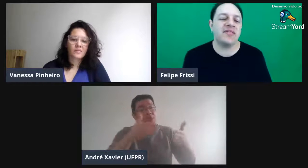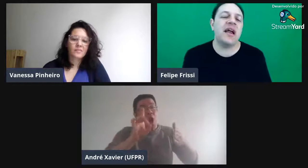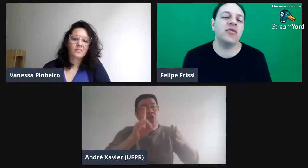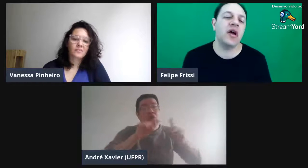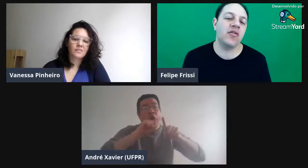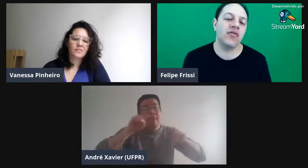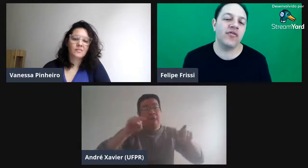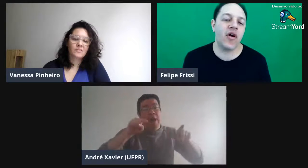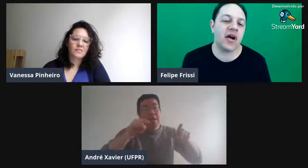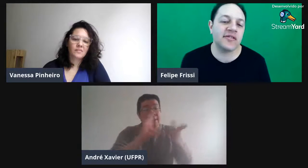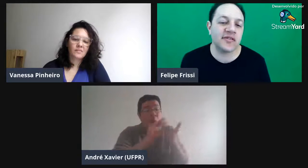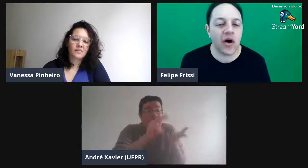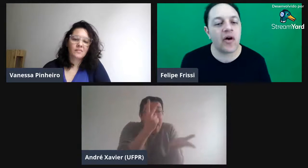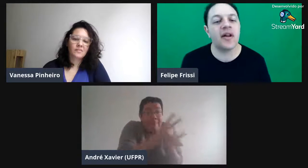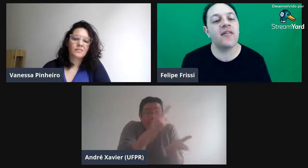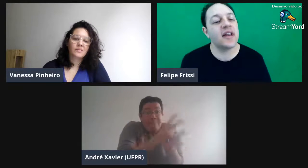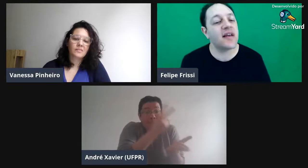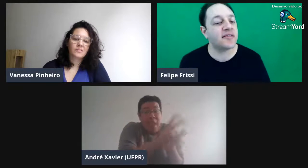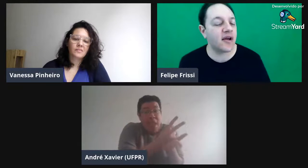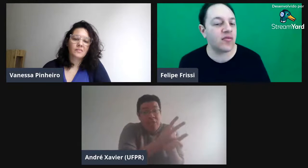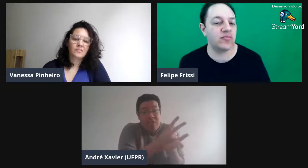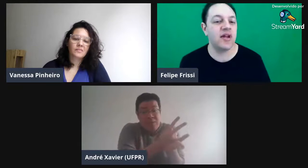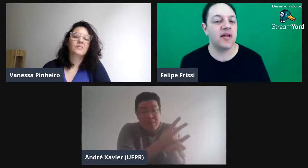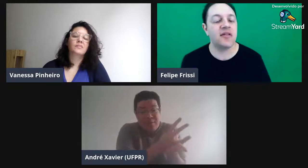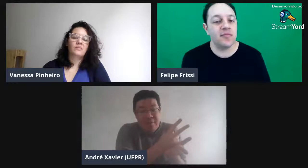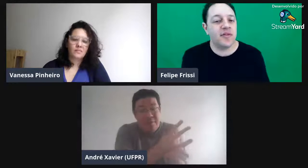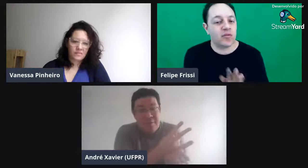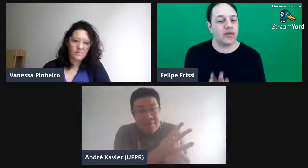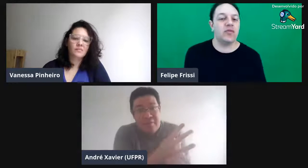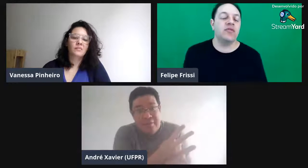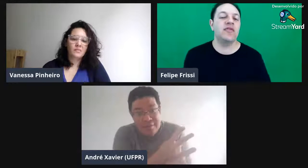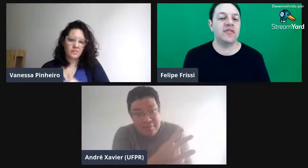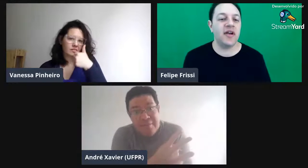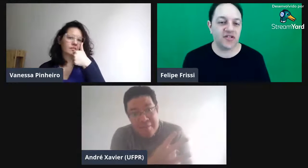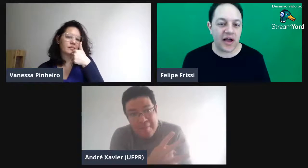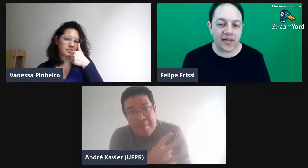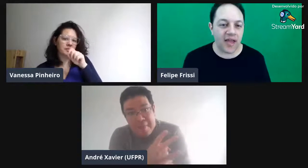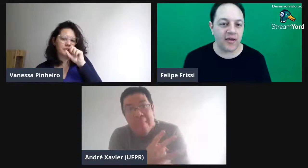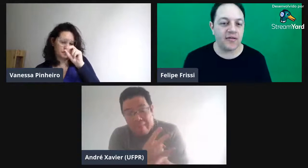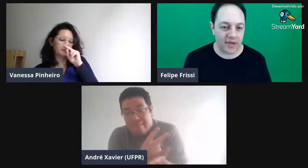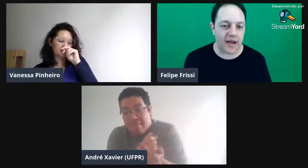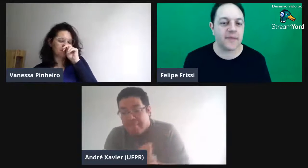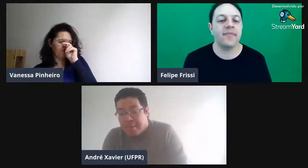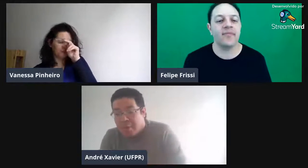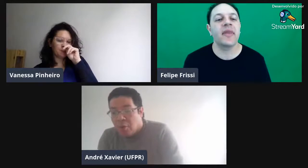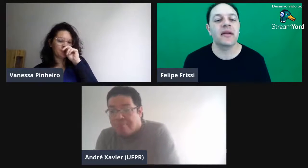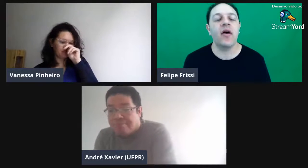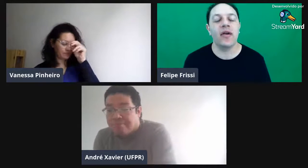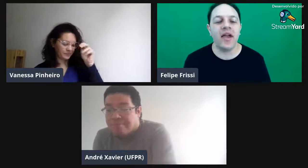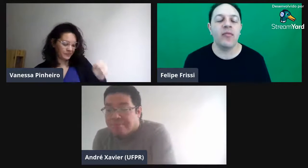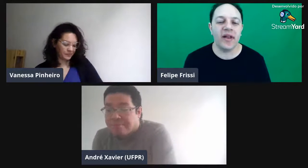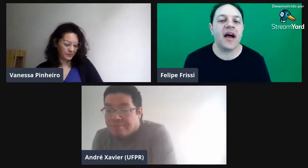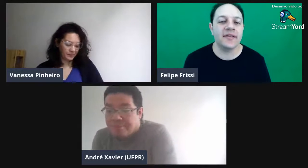mestrado, não. Foca só na avaliação desse mesmo conteúdo que você já tem, tá? Ok, obrigado.